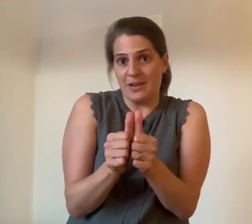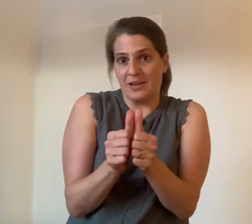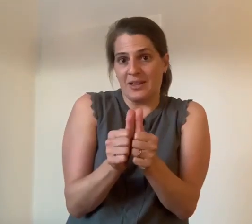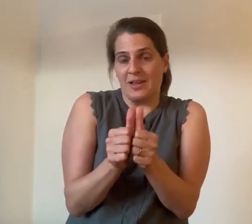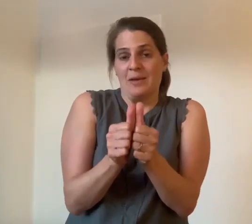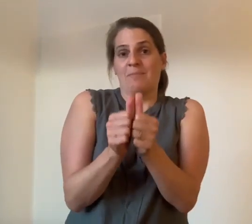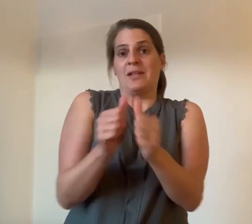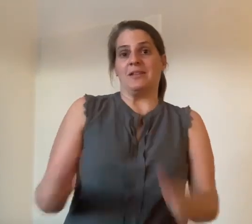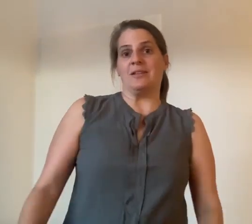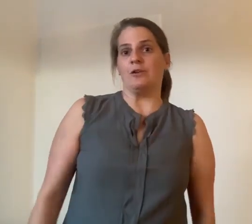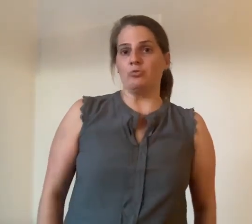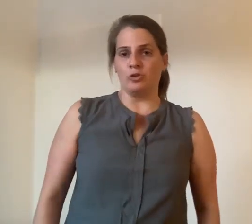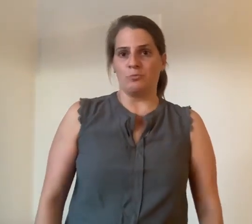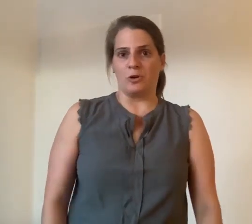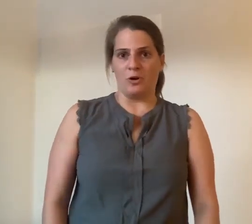mit der Lautsprache.